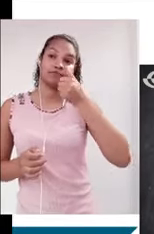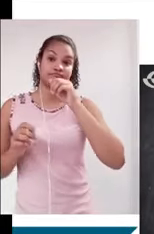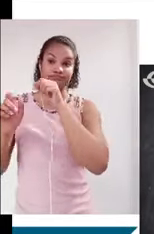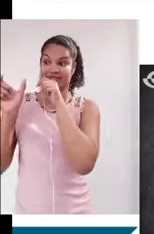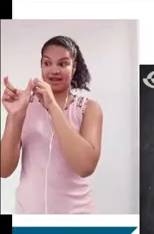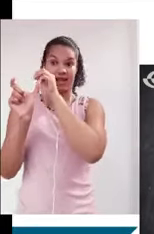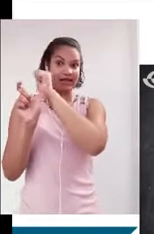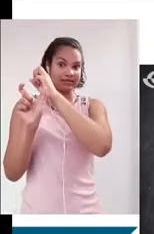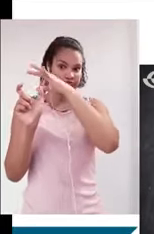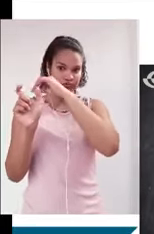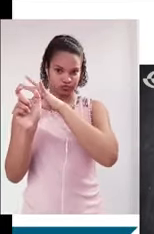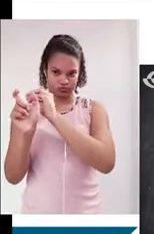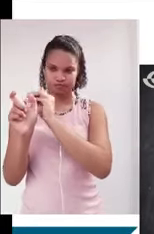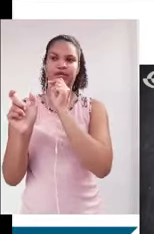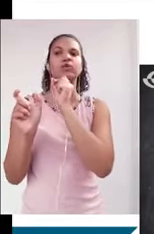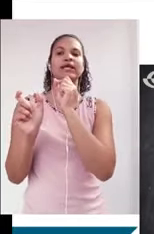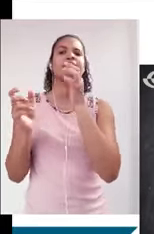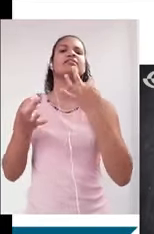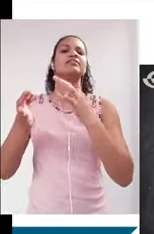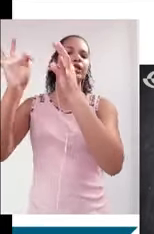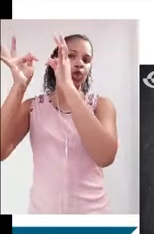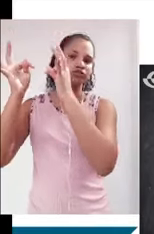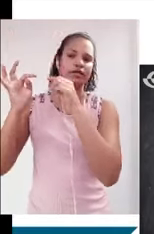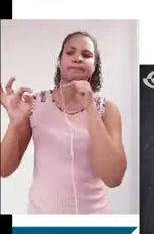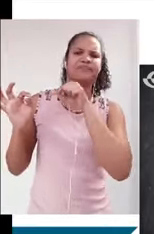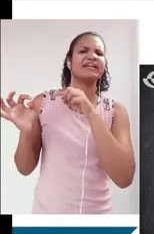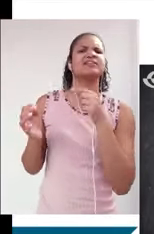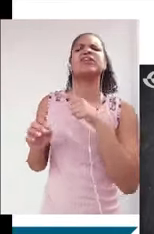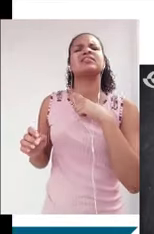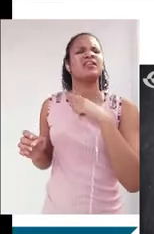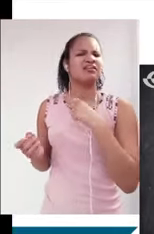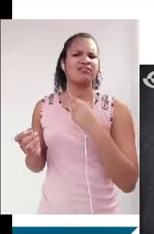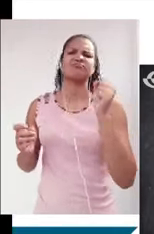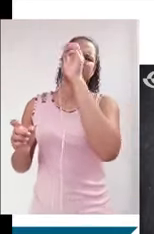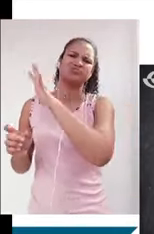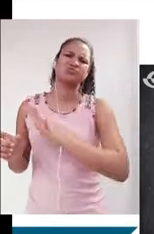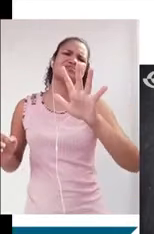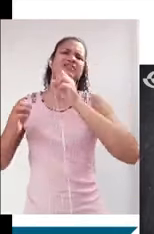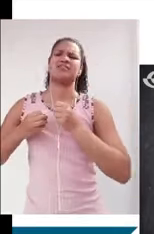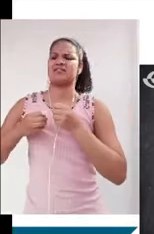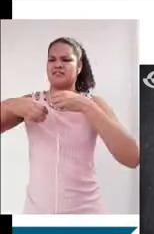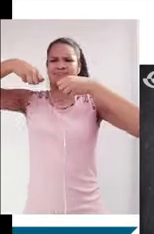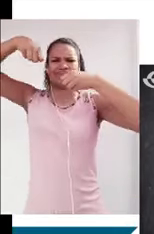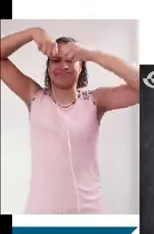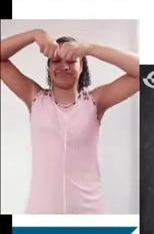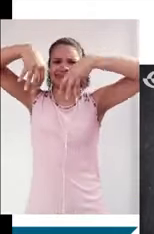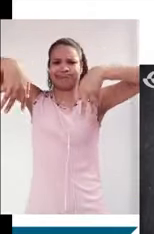que eu trouxe para a gente trabalhar é o tecnologia. Pensa. A tecnologia é um assunto bem grande. Um assunto que nós poderíamos trazer em diversos